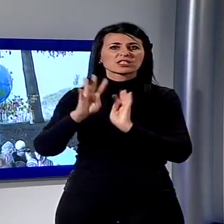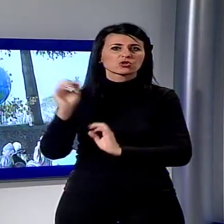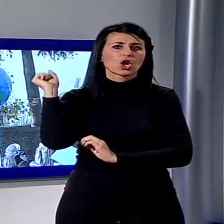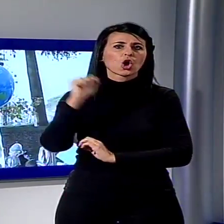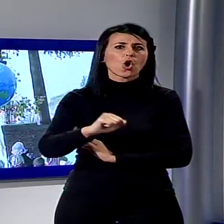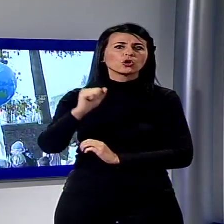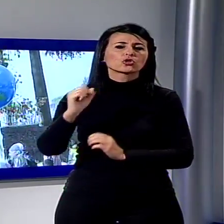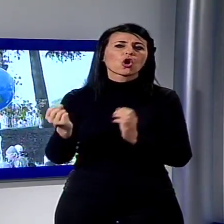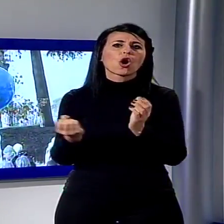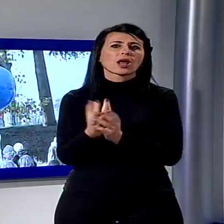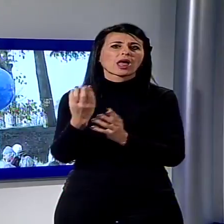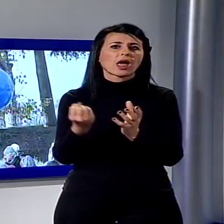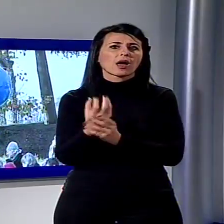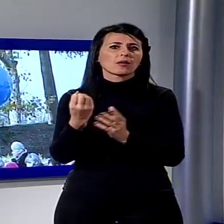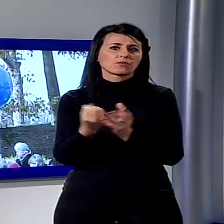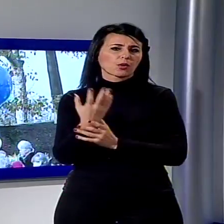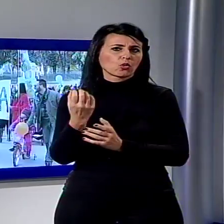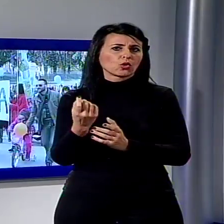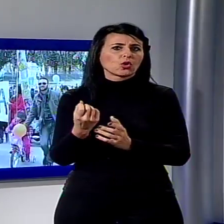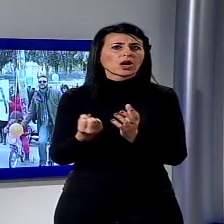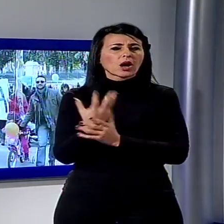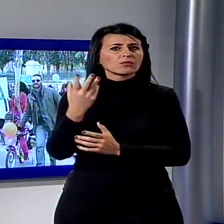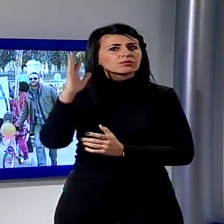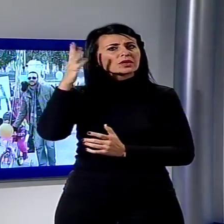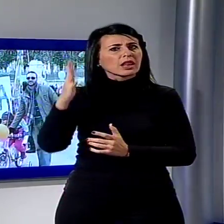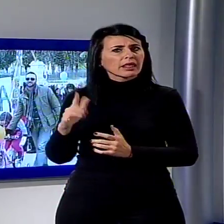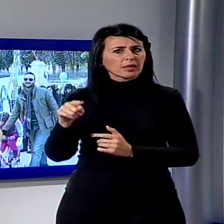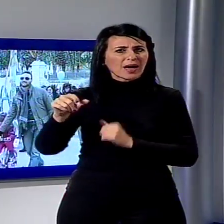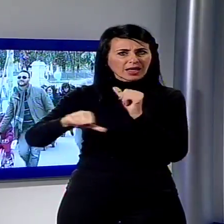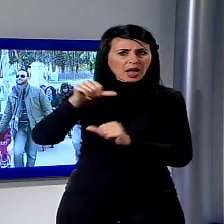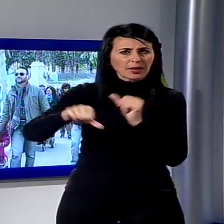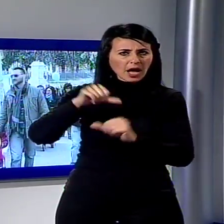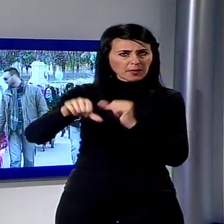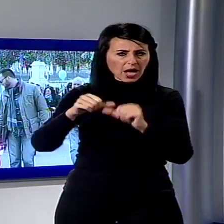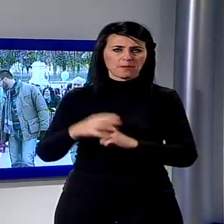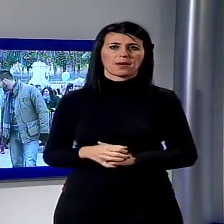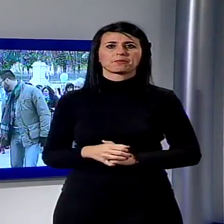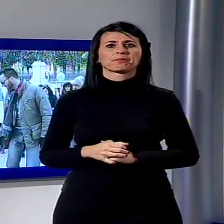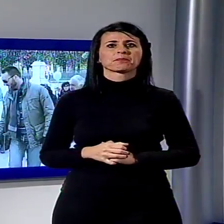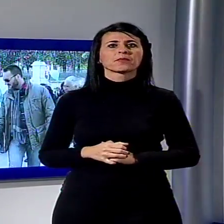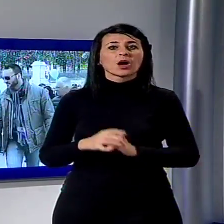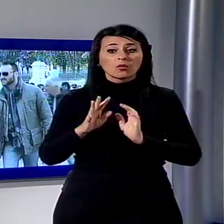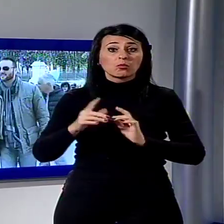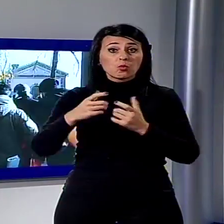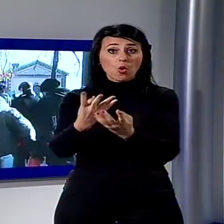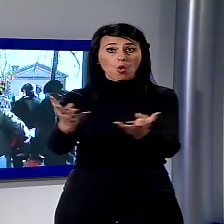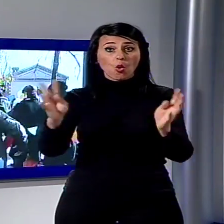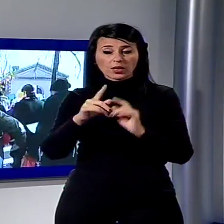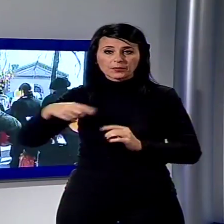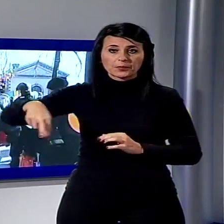effetti dei cambiamenti climatici. Cittadini, comuni e appartenenti ad associazioni hanno compiuto un giro delle mura urbane, accompagnati da striscioni e